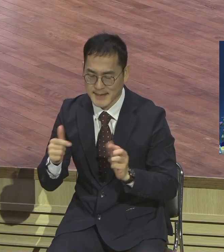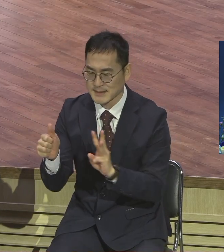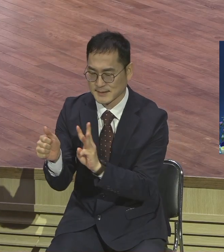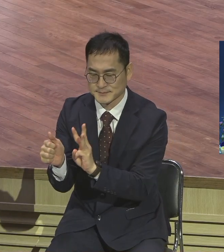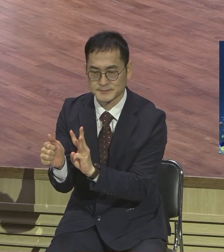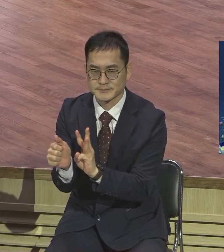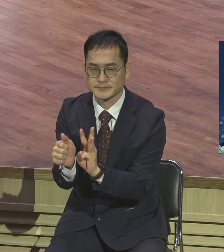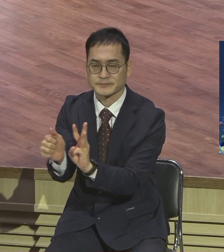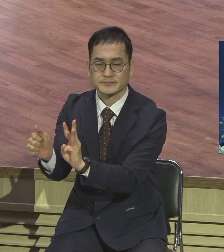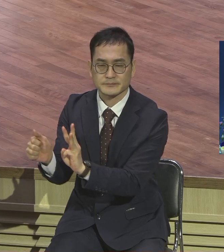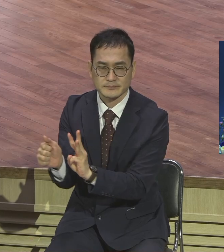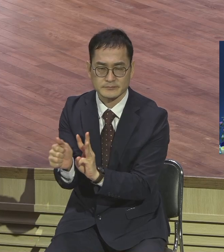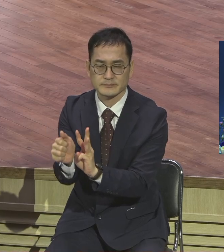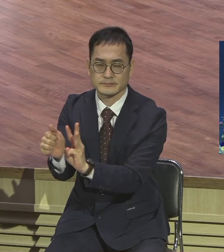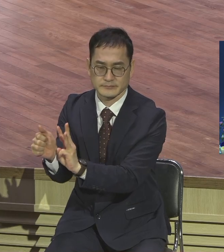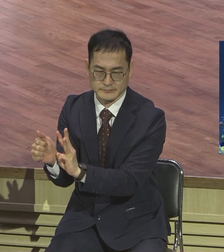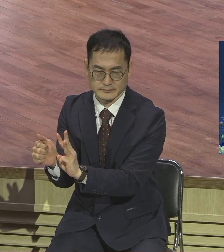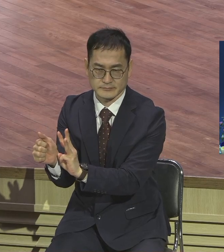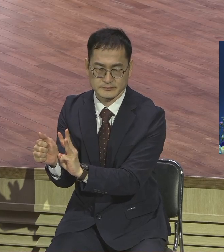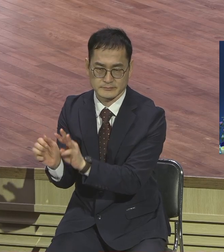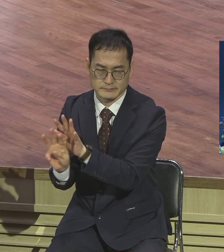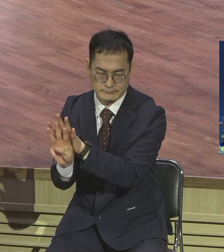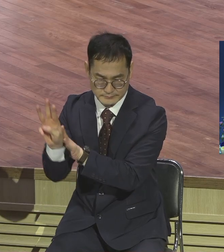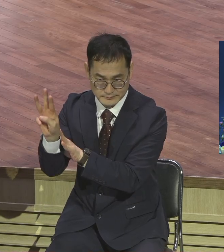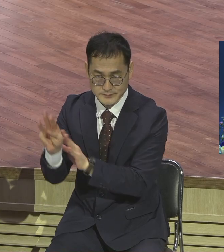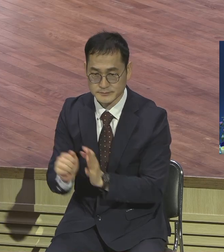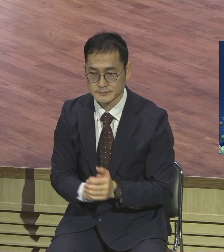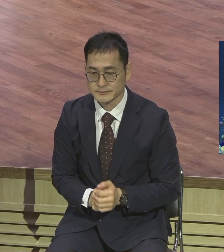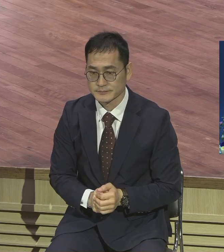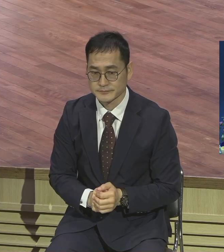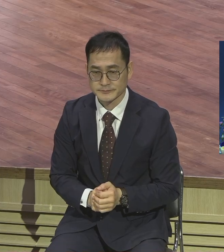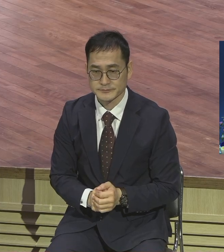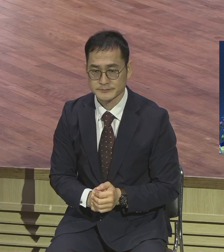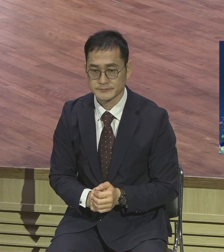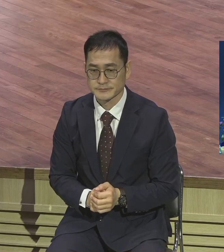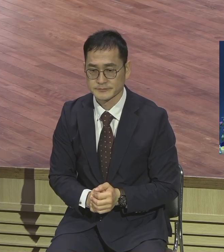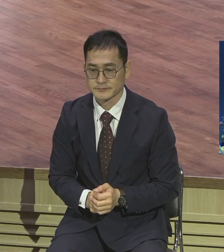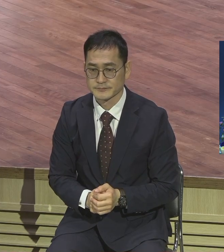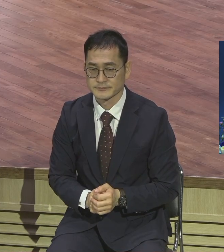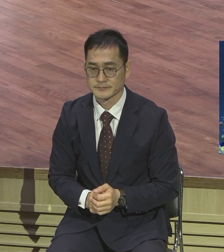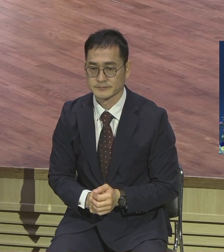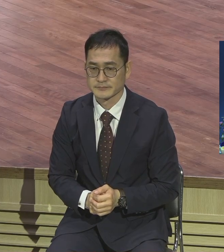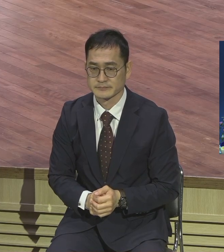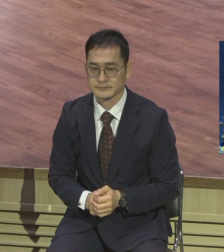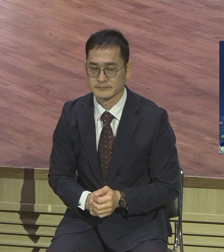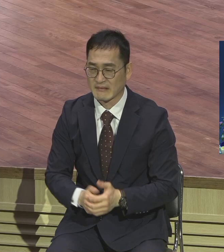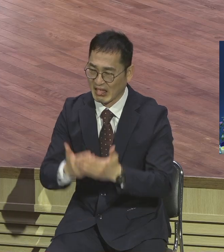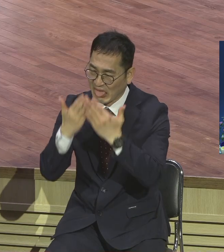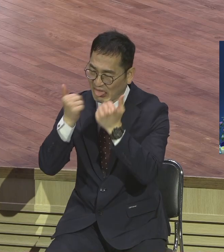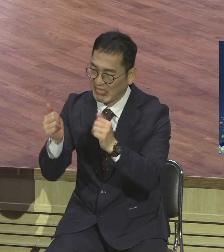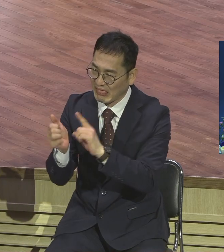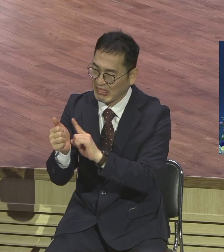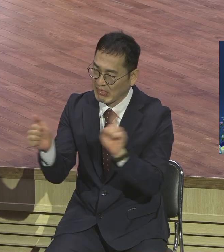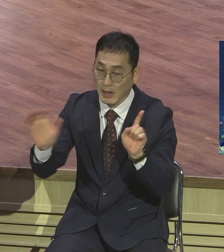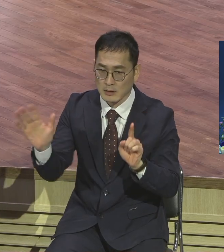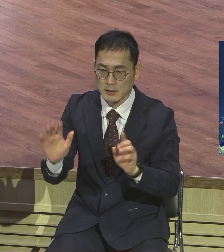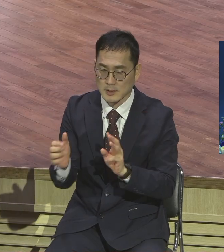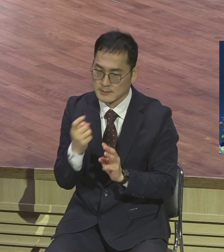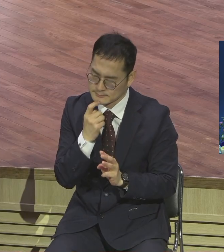이렇게 예수님에 대해서 말이죠 목숨 걸고 다른 그런 걸 알기 때문에 예수님 세 사람 데리고 갔겠지요